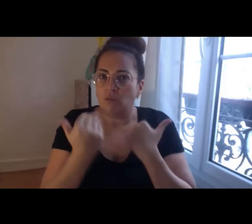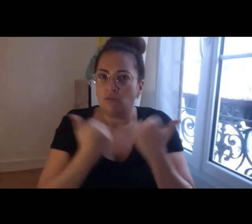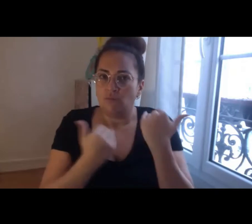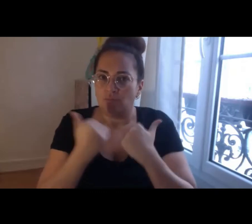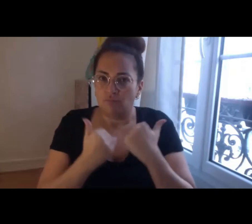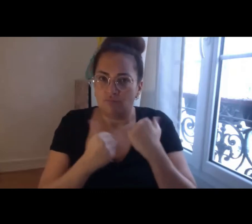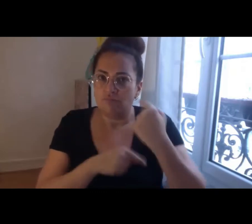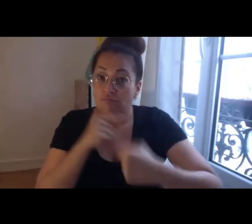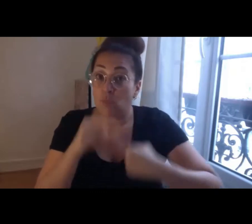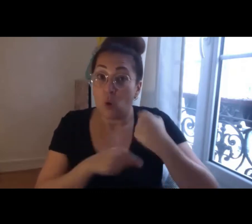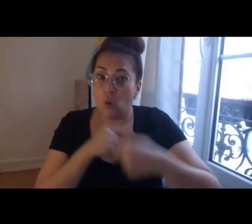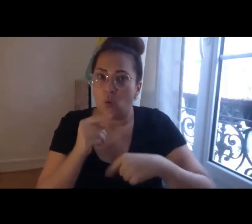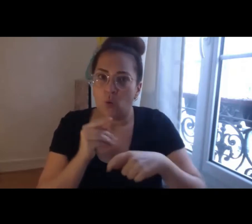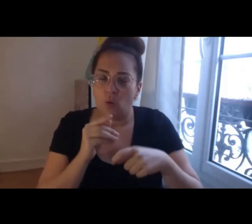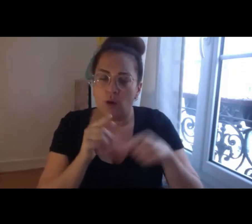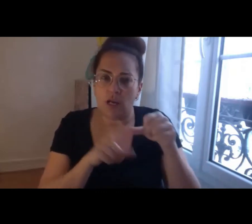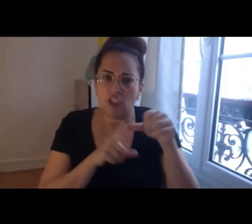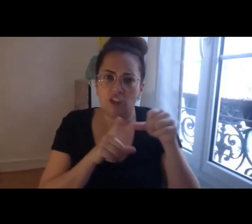2020